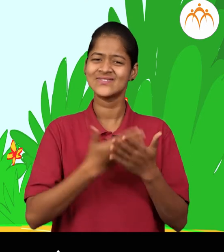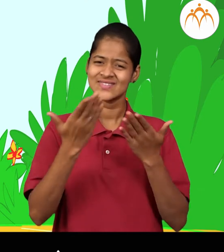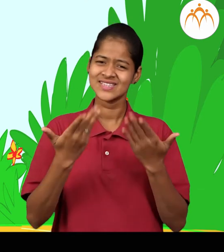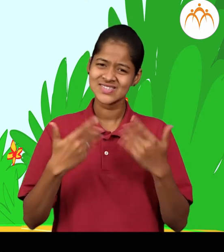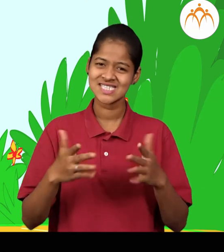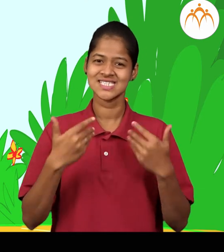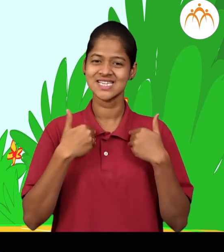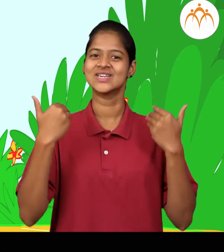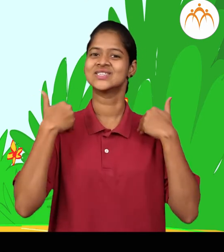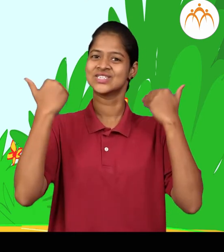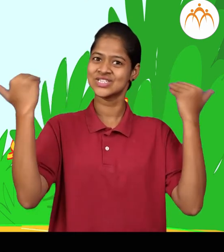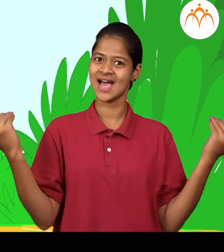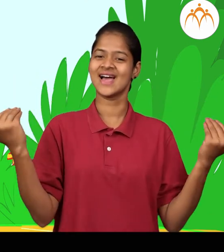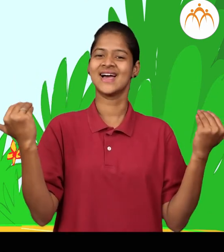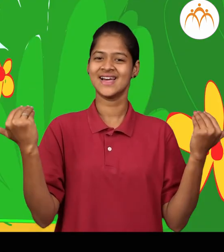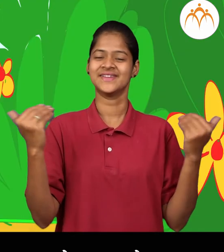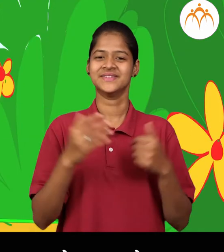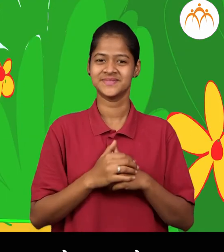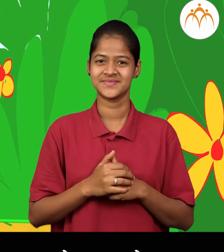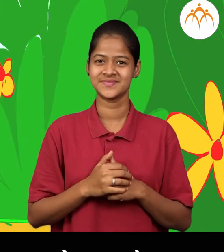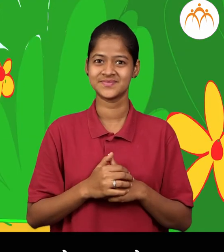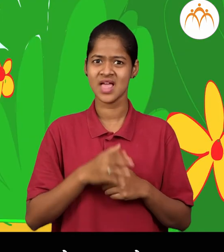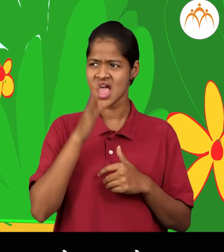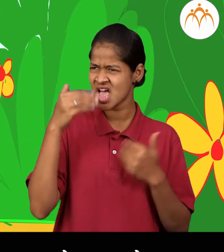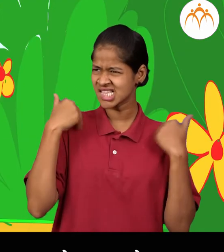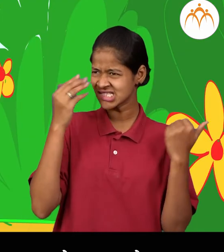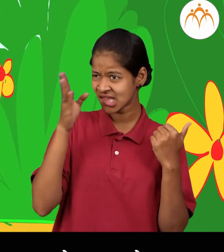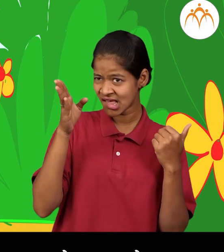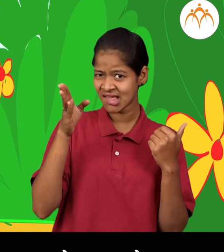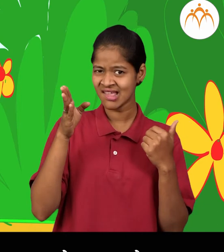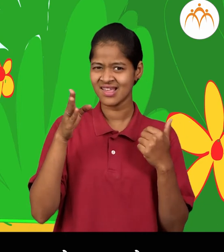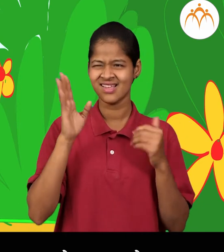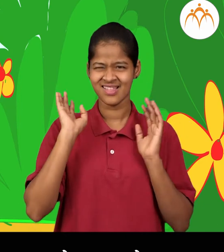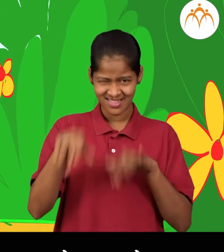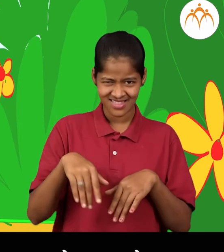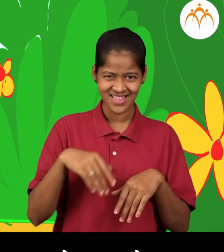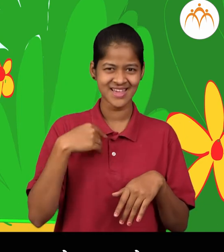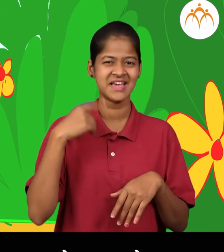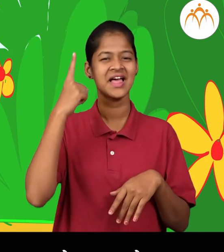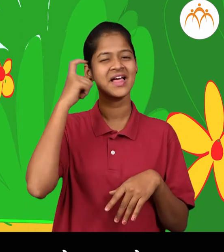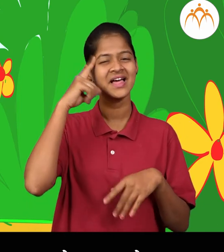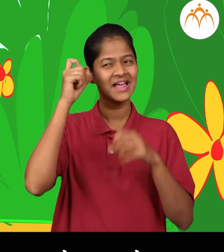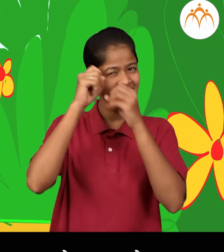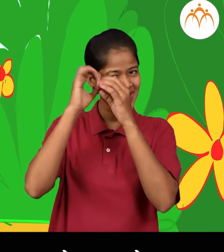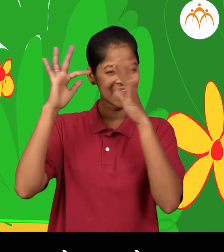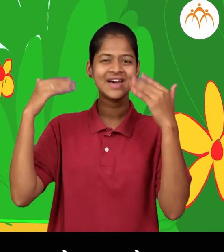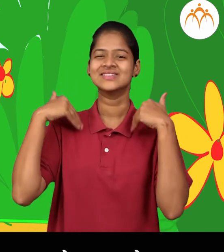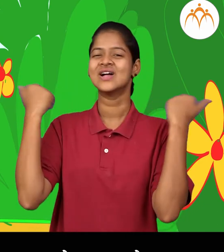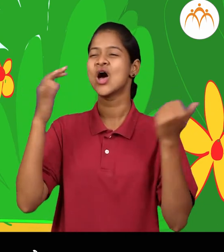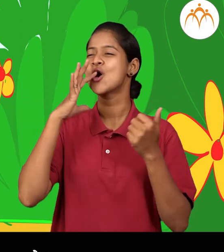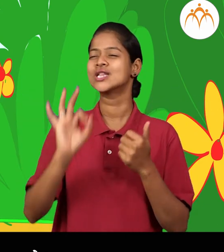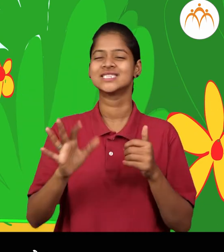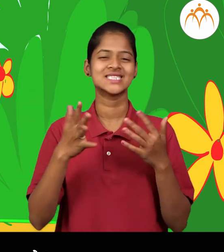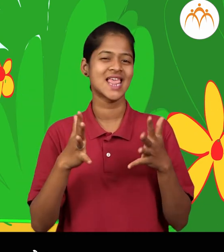मी परीड़ाणी परीड़ाणी? चलचल परी तर फक्त कल पाणते देश्के